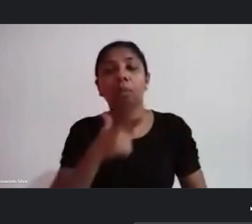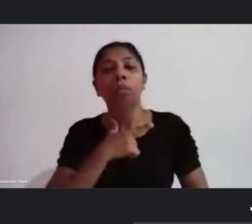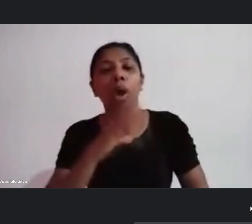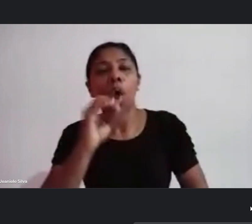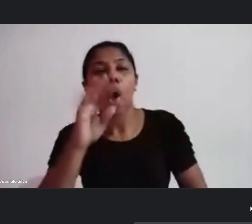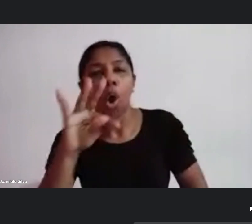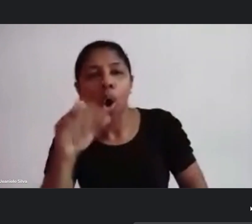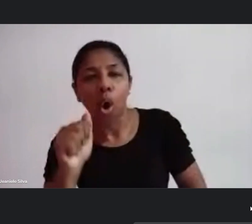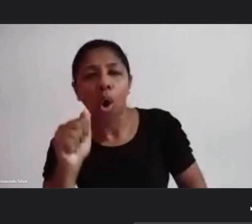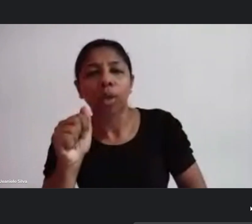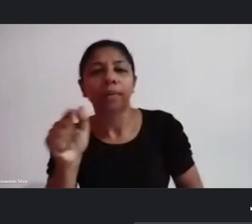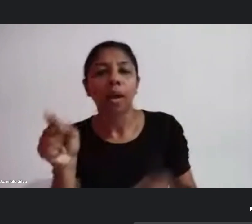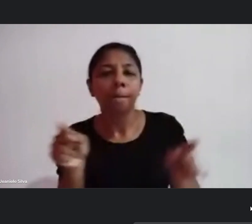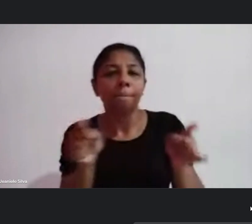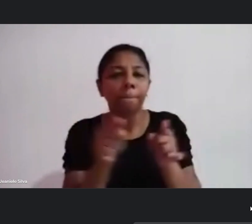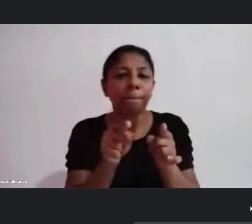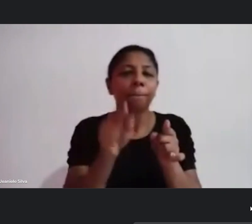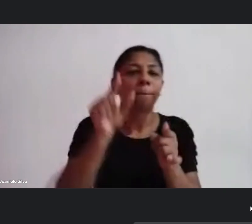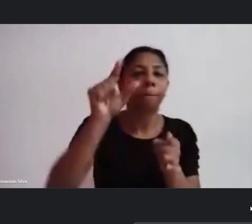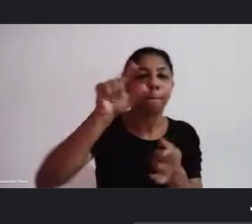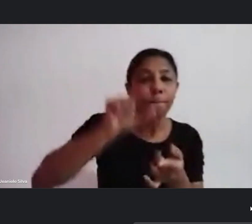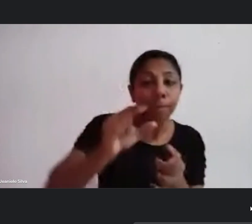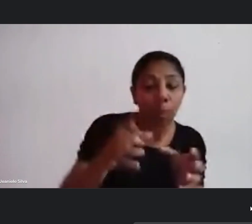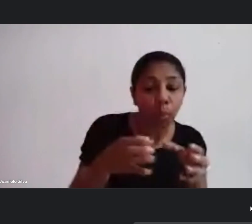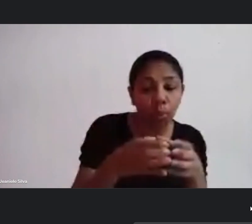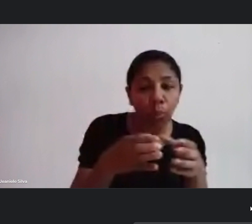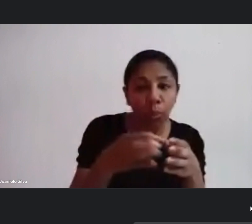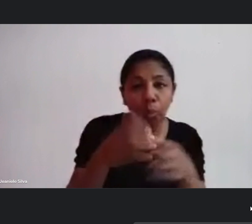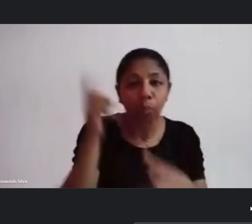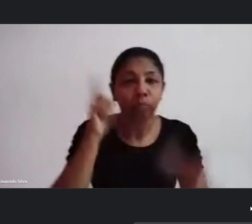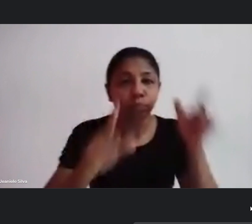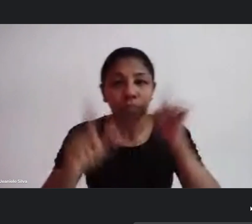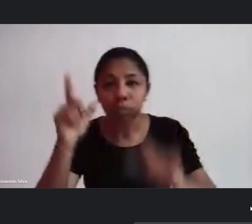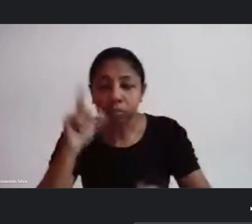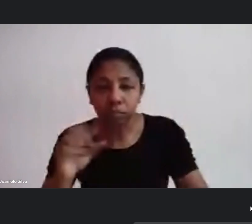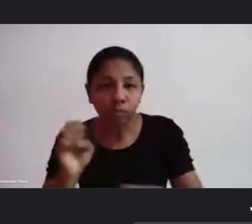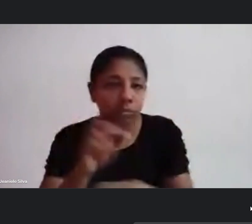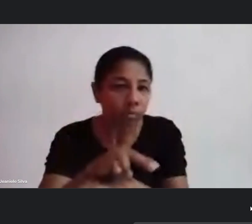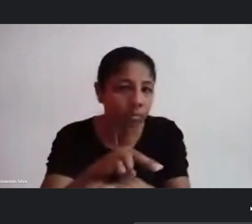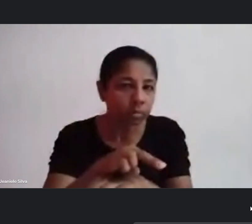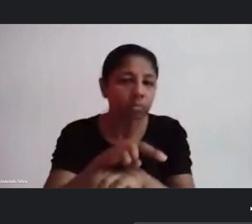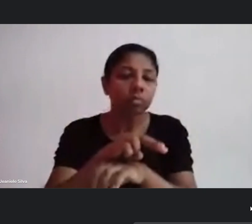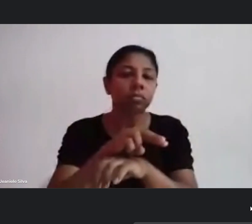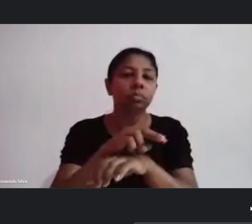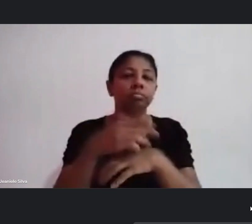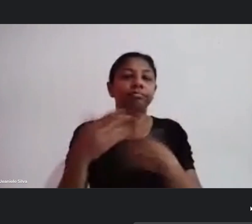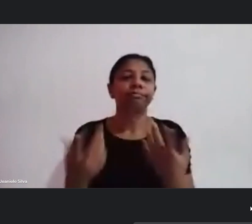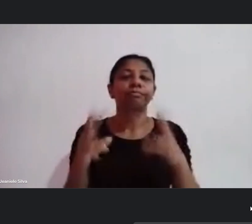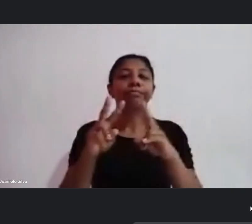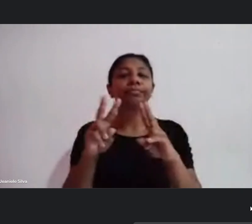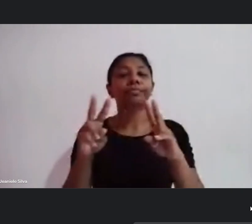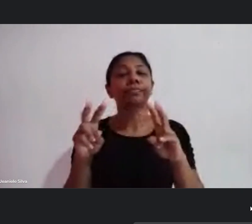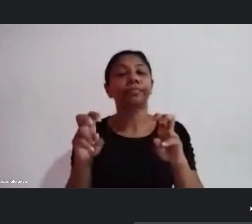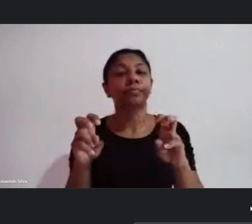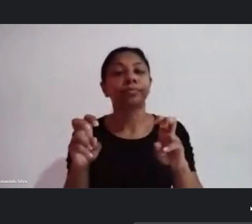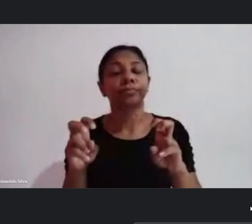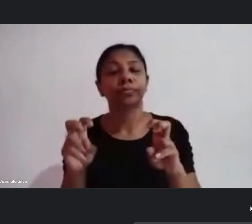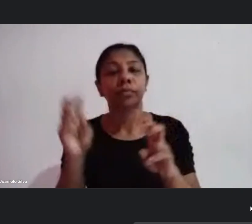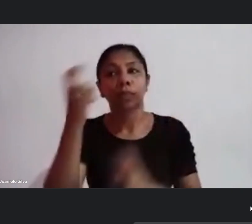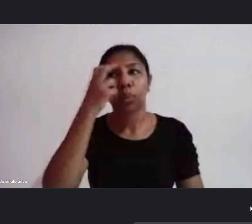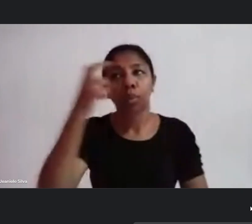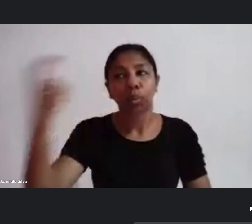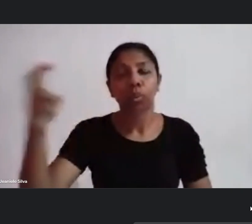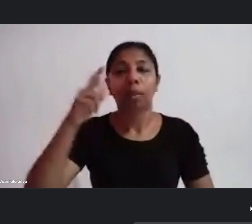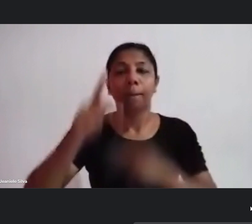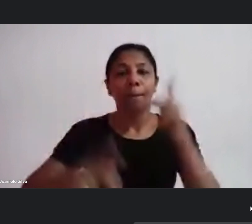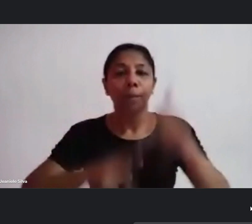mínima desse público sendo abarcado e aí a questão de cultura popular tradição